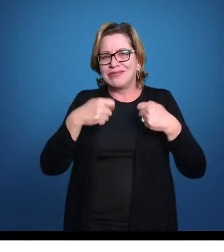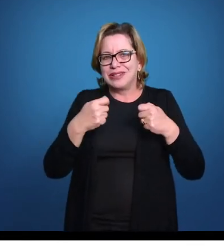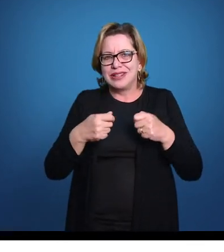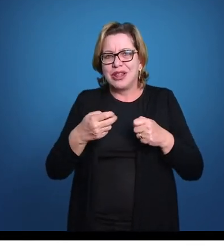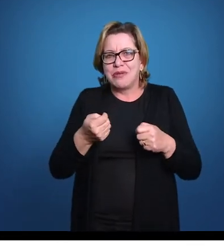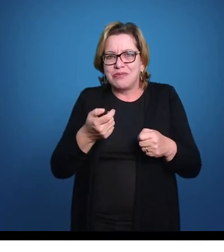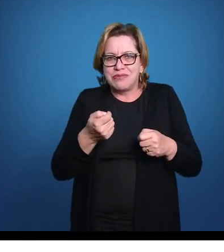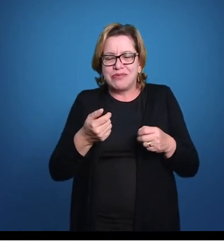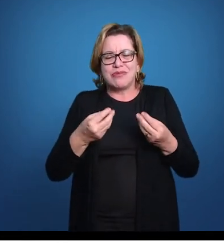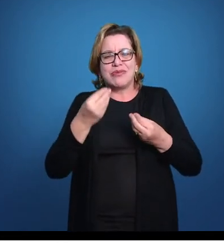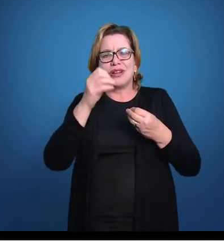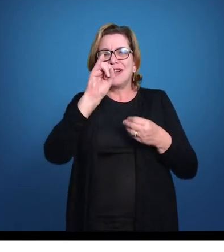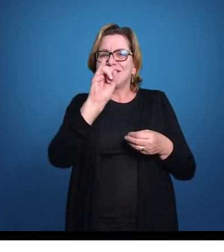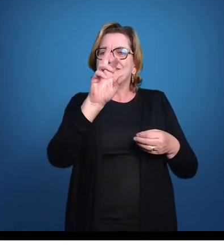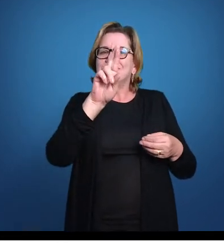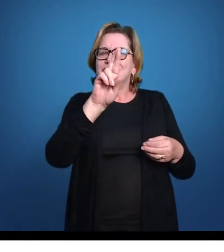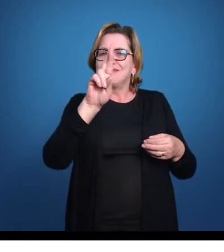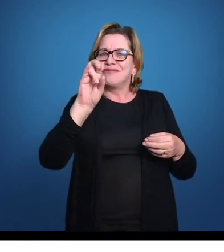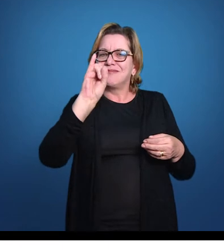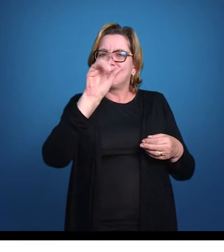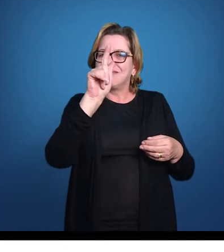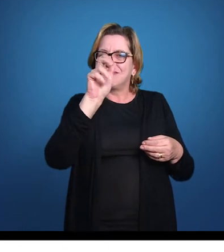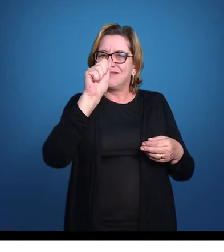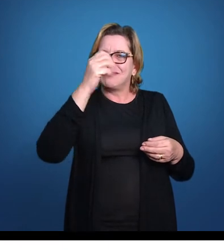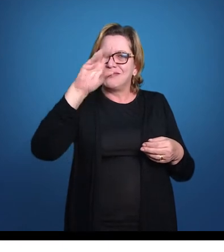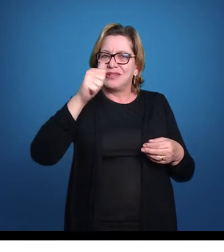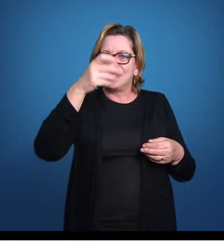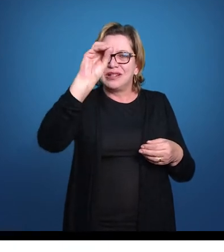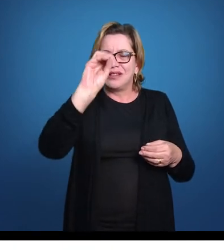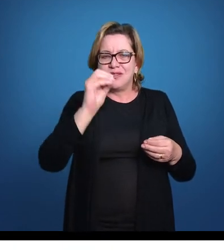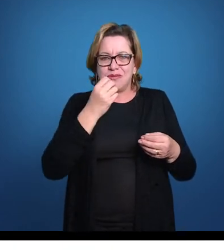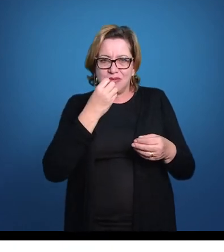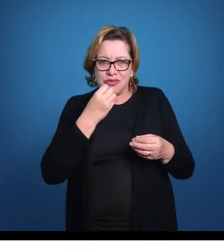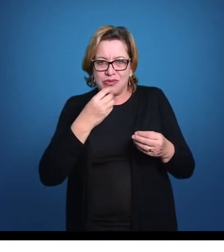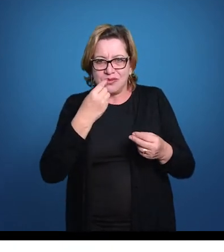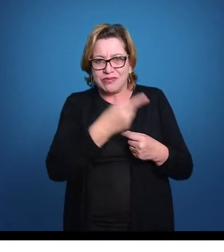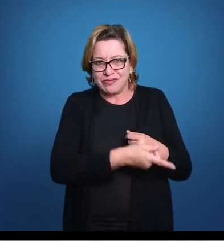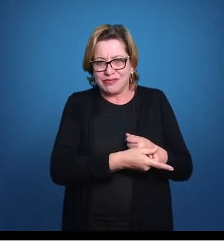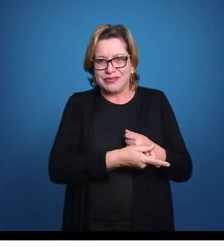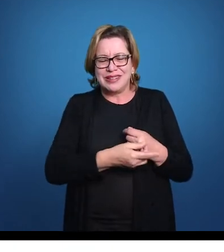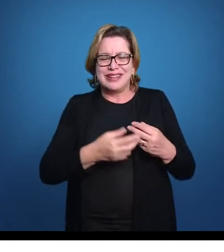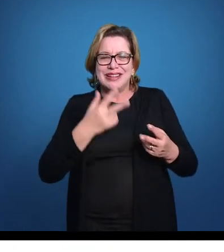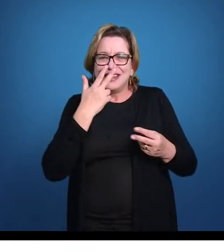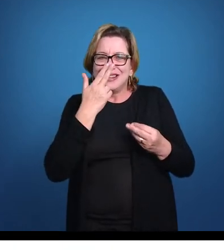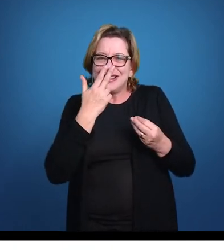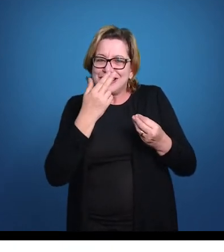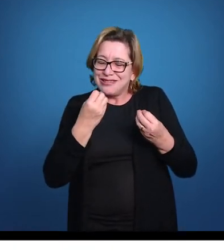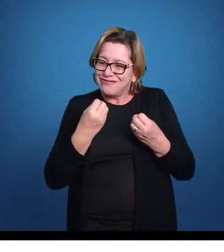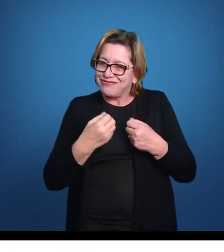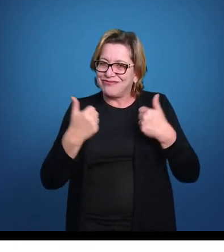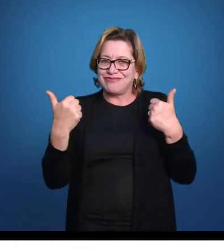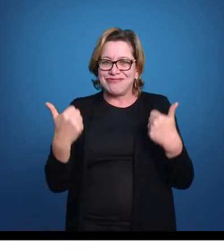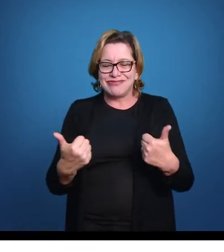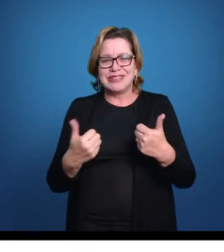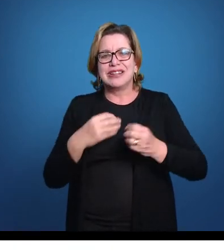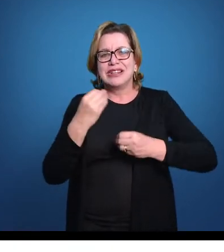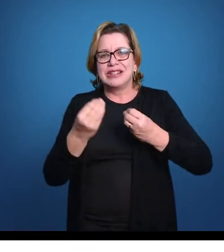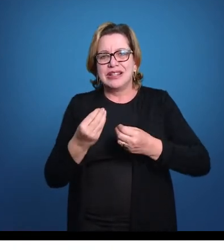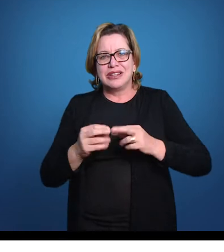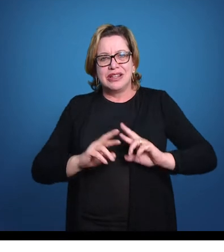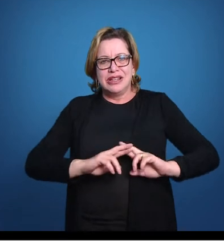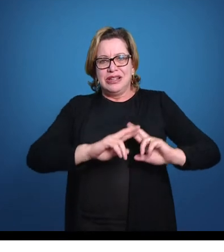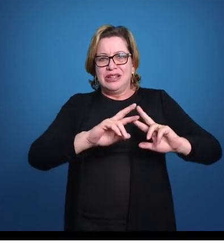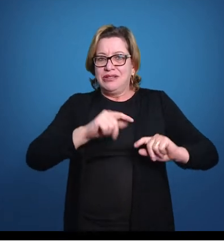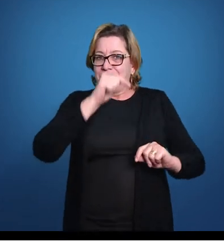irrigação, então é um tecido que é barato e funciona, ou seja, ele é bom e barato, então funciona muito bem, e a maior